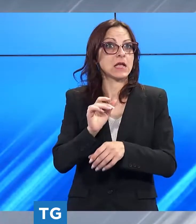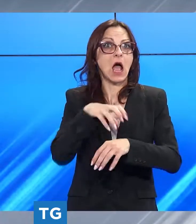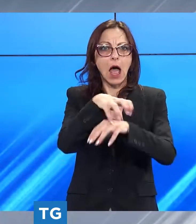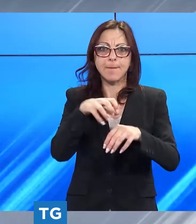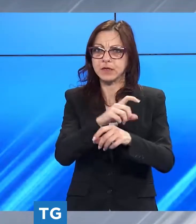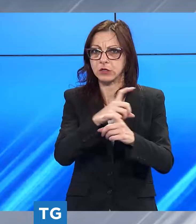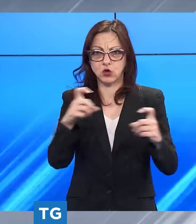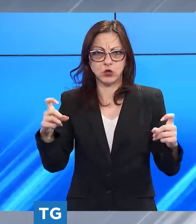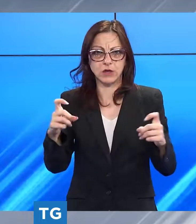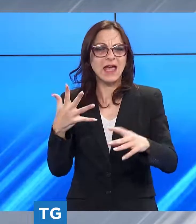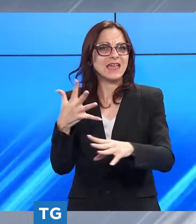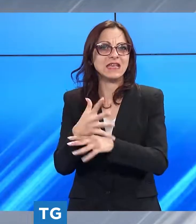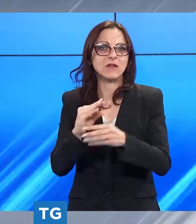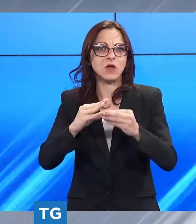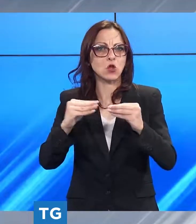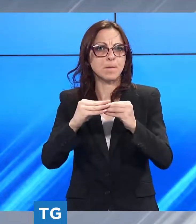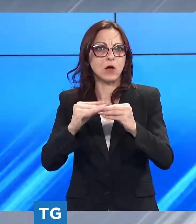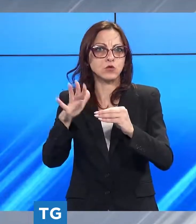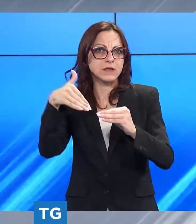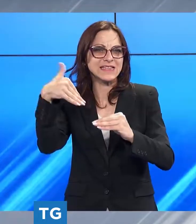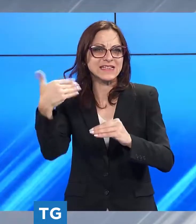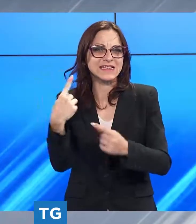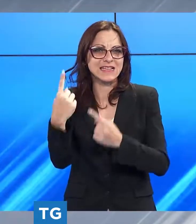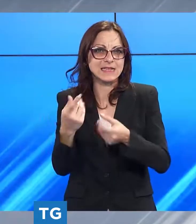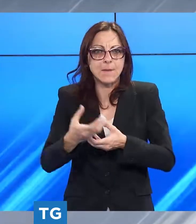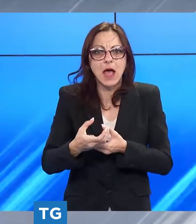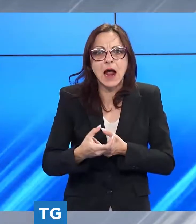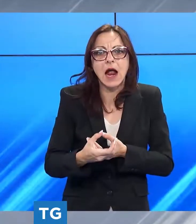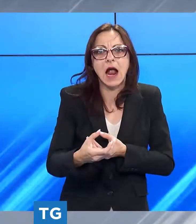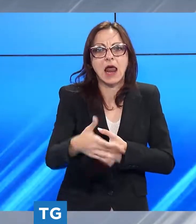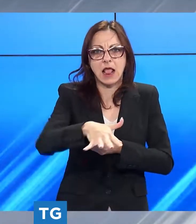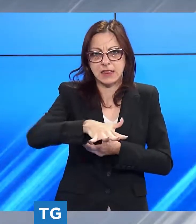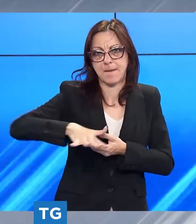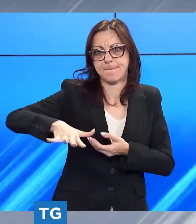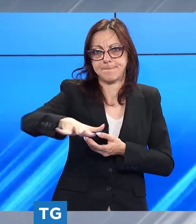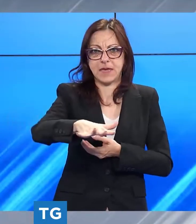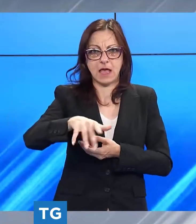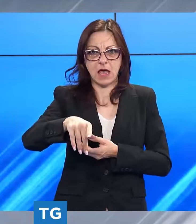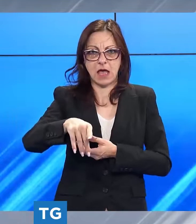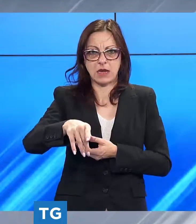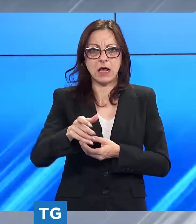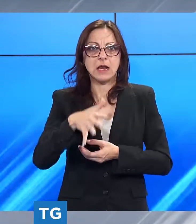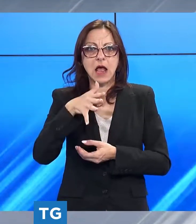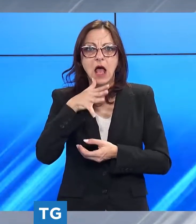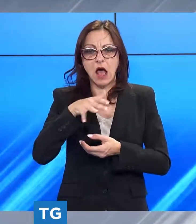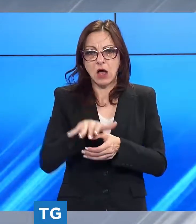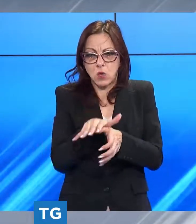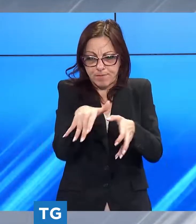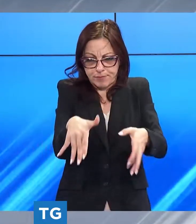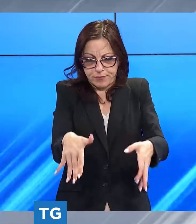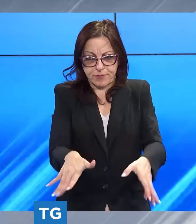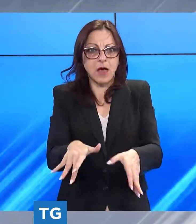manutenzione straordinaria del sistema delle canalette della piana che alimentano per infiltrazione la falda sotterranea